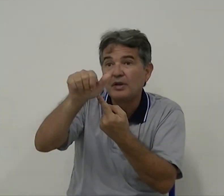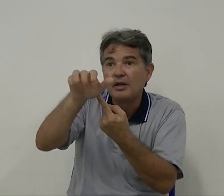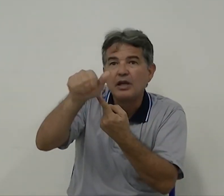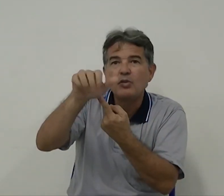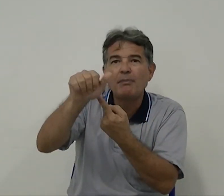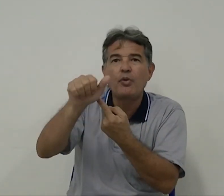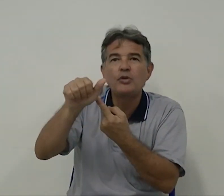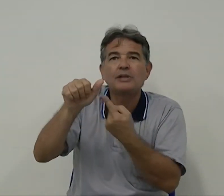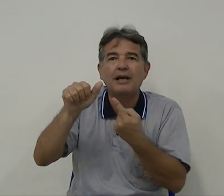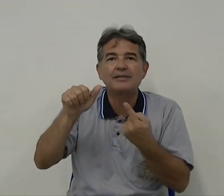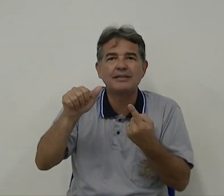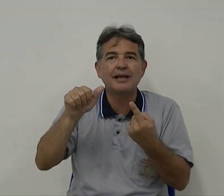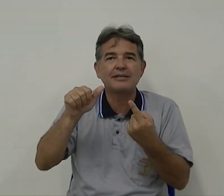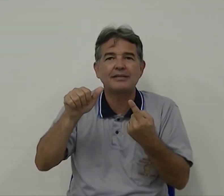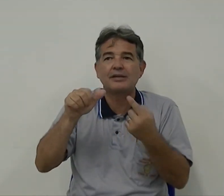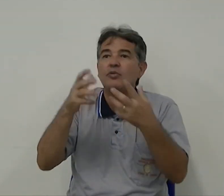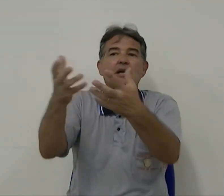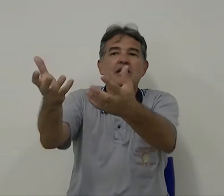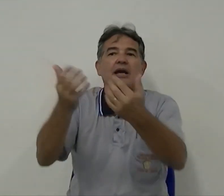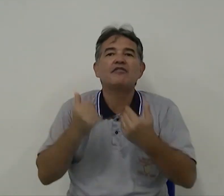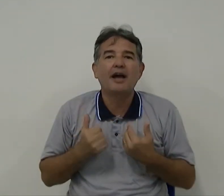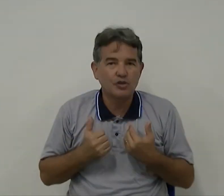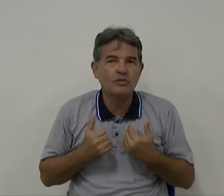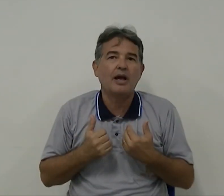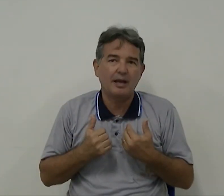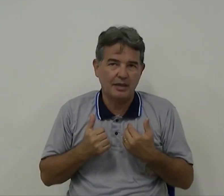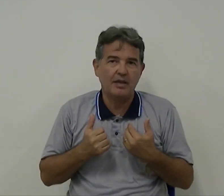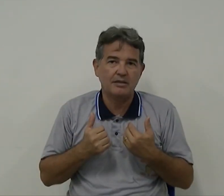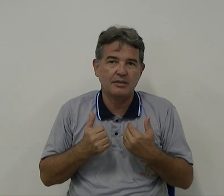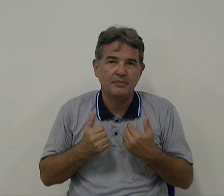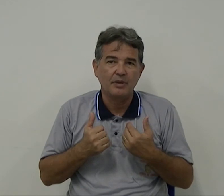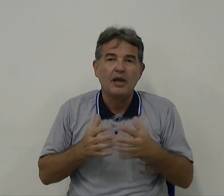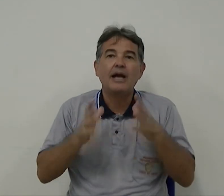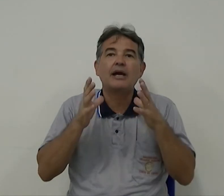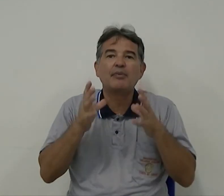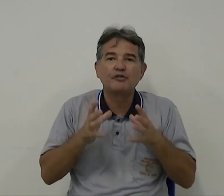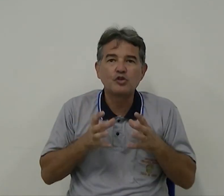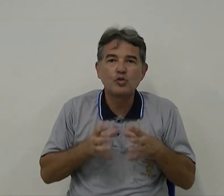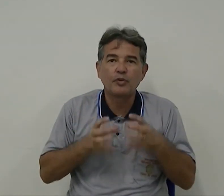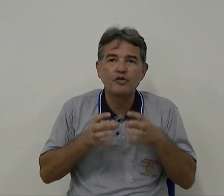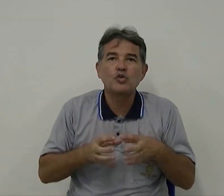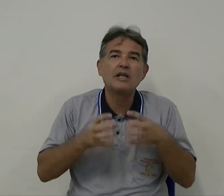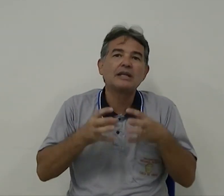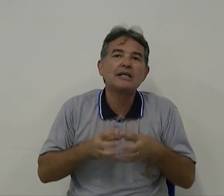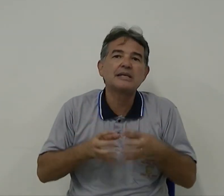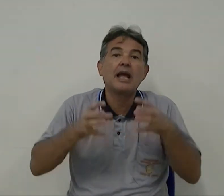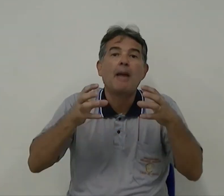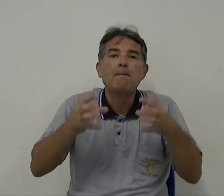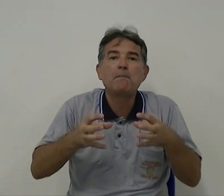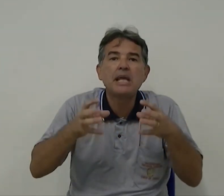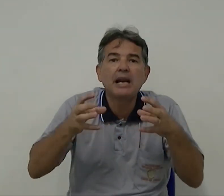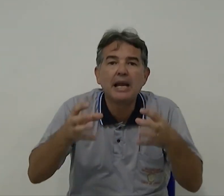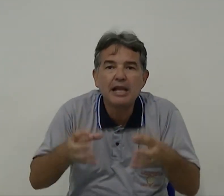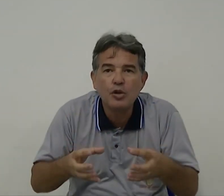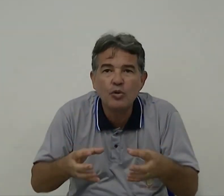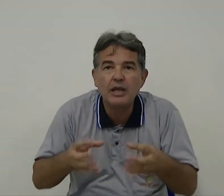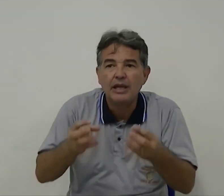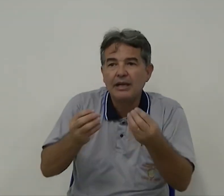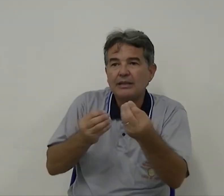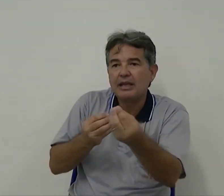e o apoio da sinalização, e aí vai ajudar a criança. A professora, o professor, ele tem que ser bilíngue, ele tem que